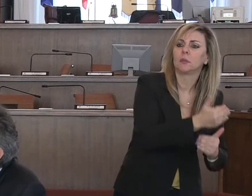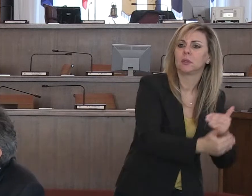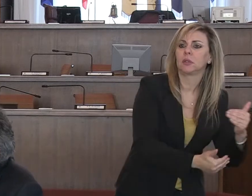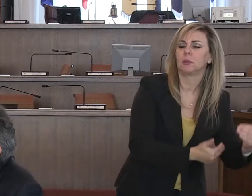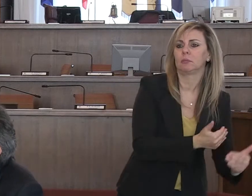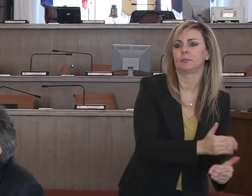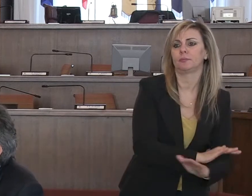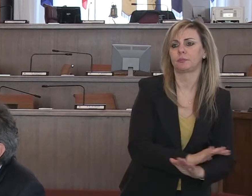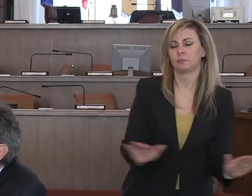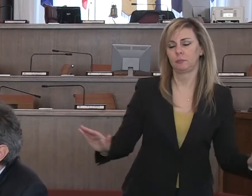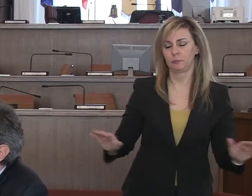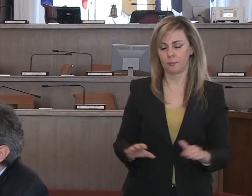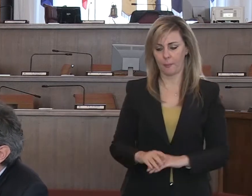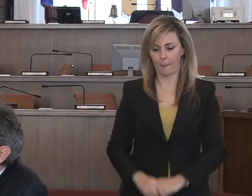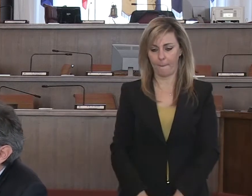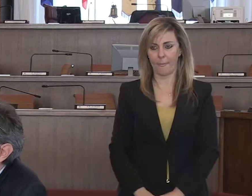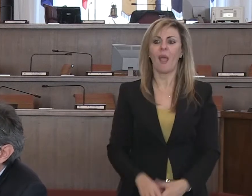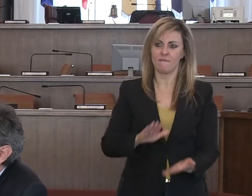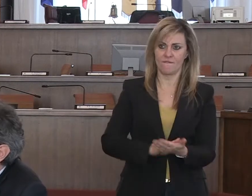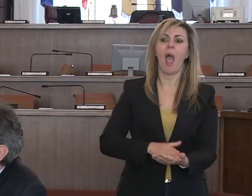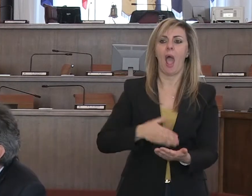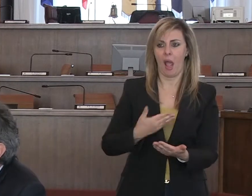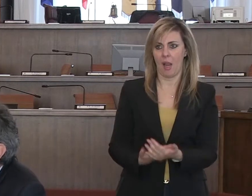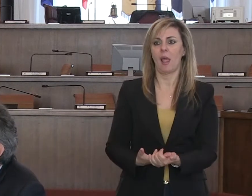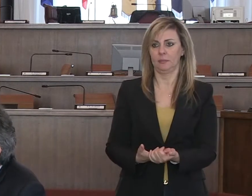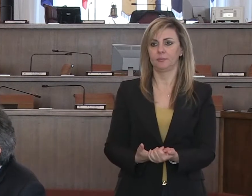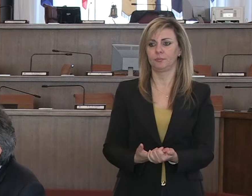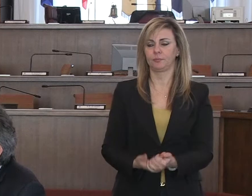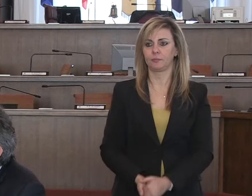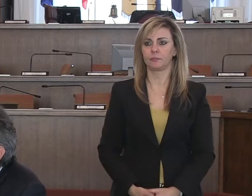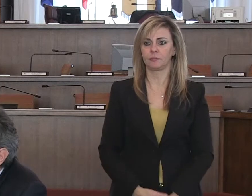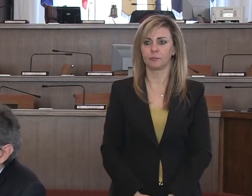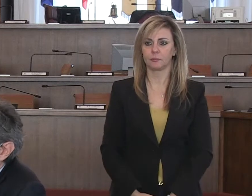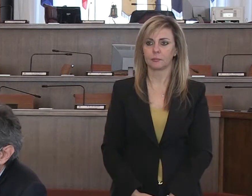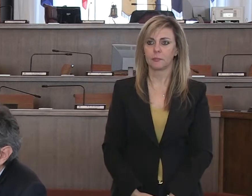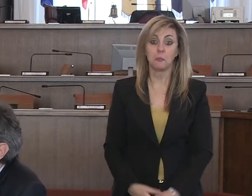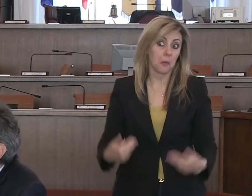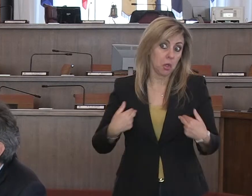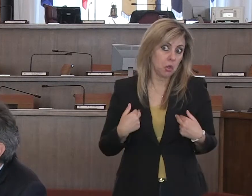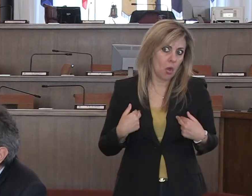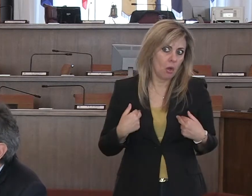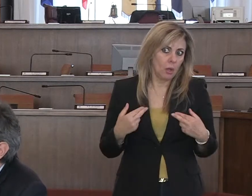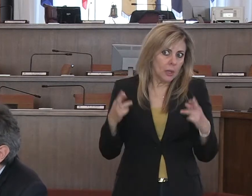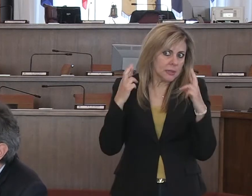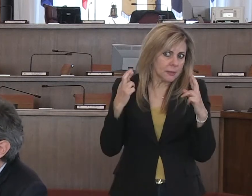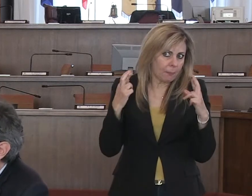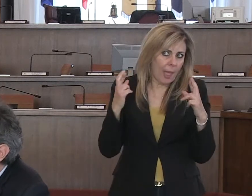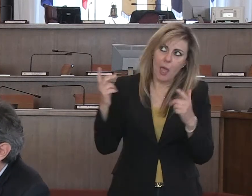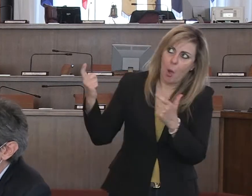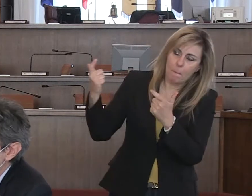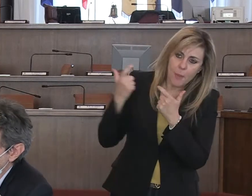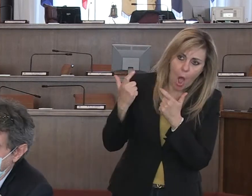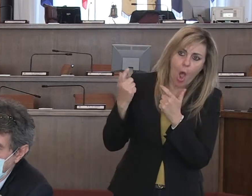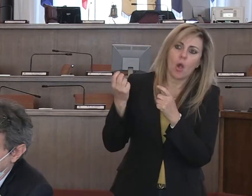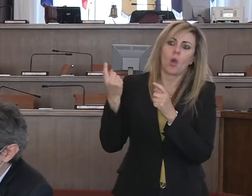collaborare, naturalmente l'ordinanza è efficace, è in vigore e va avanti. Io spero che non solo che non ci siano